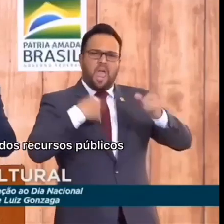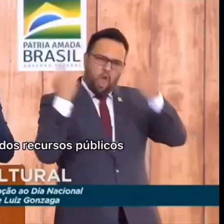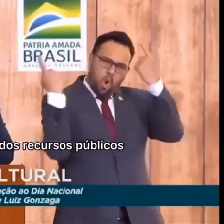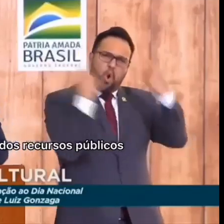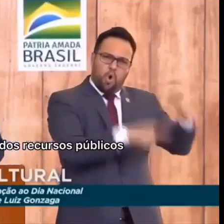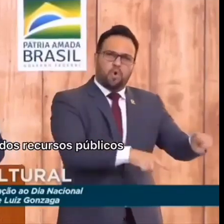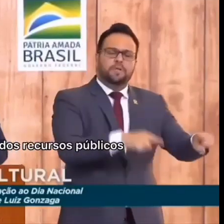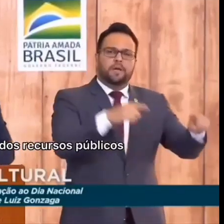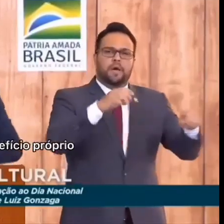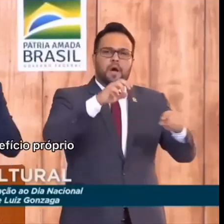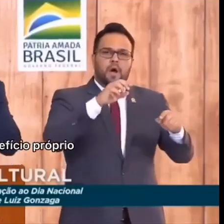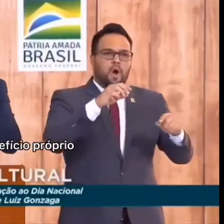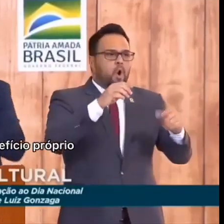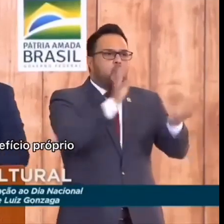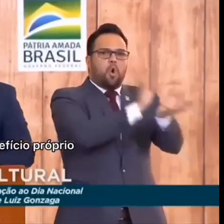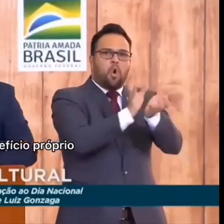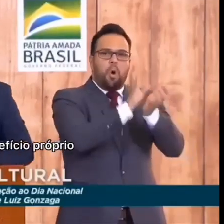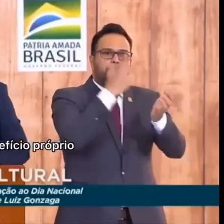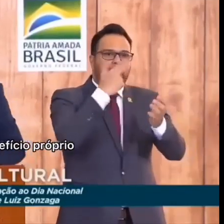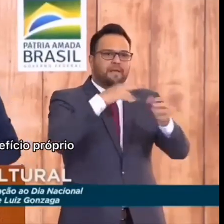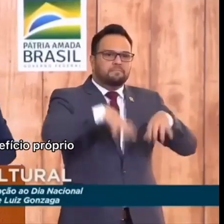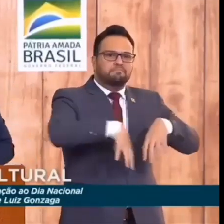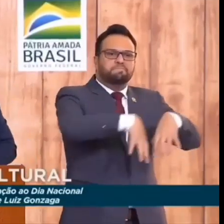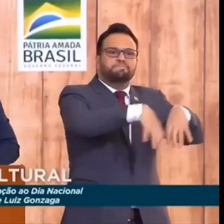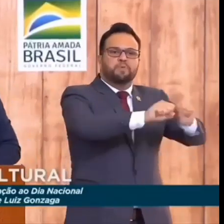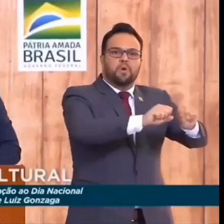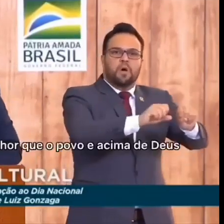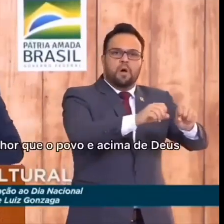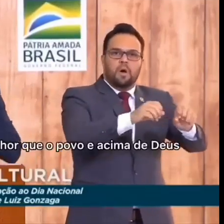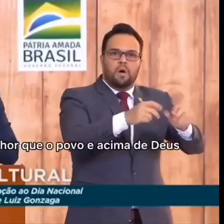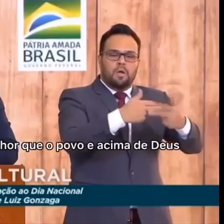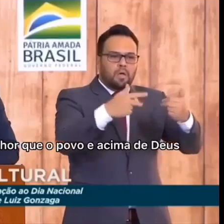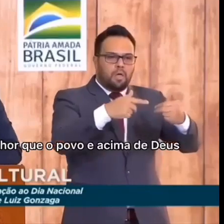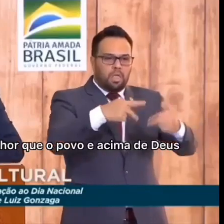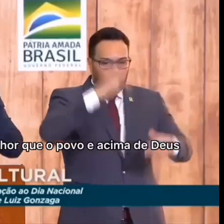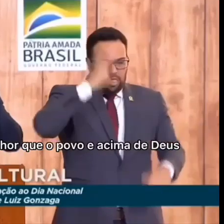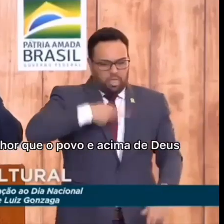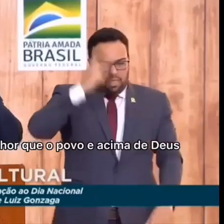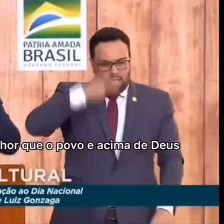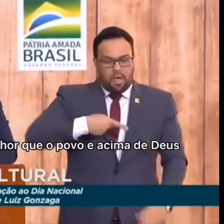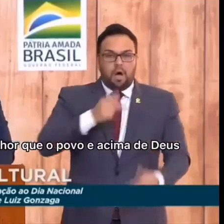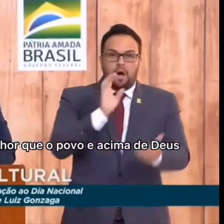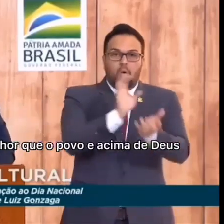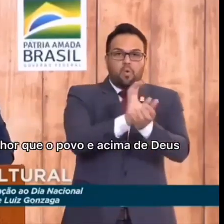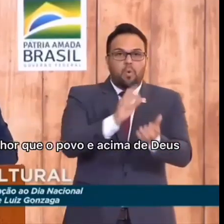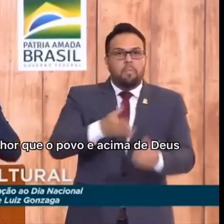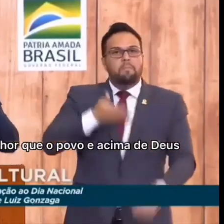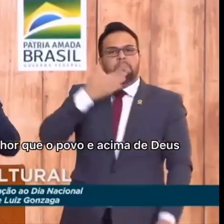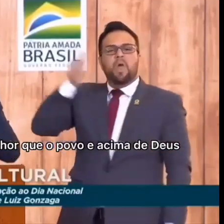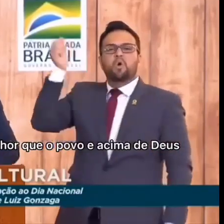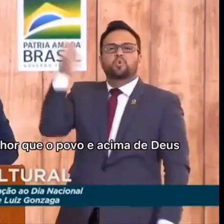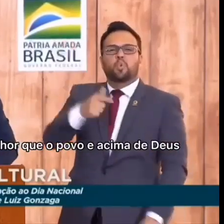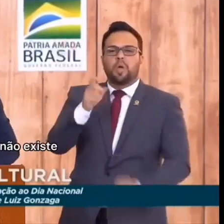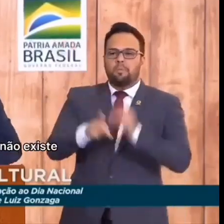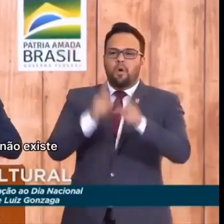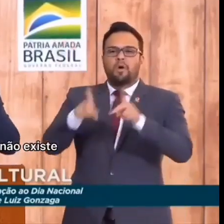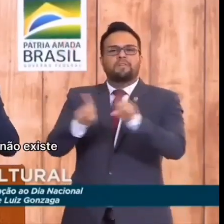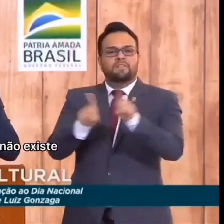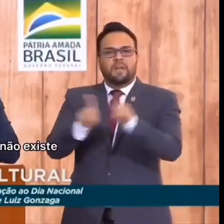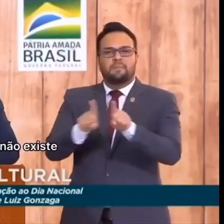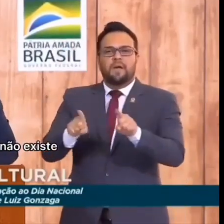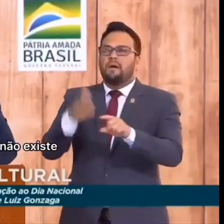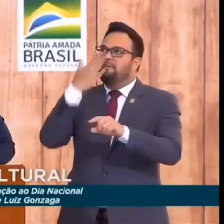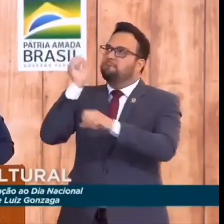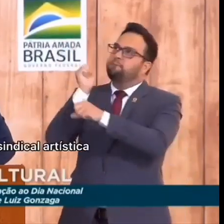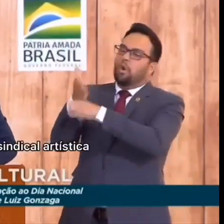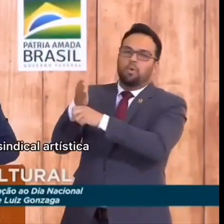apossou dos recursos públicos em benefício próprio, um grupo que se acha melhor que o povo e acima de Deus. Isso